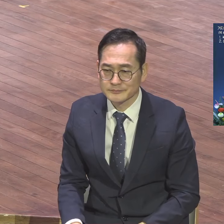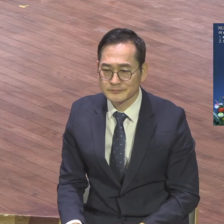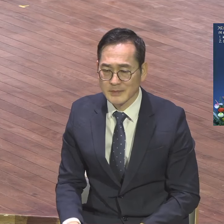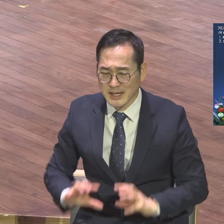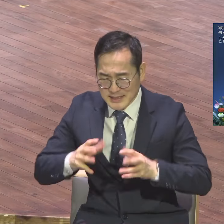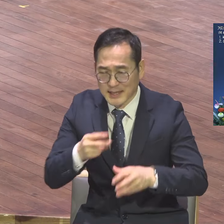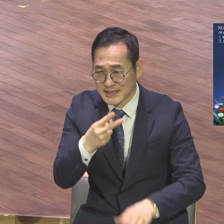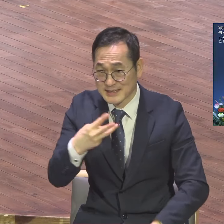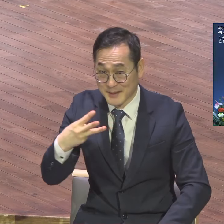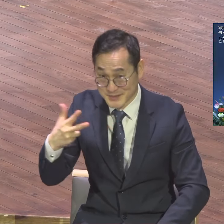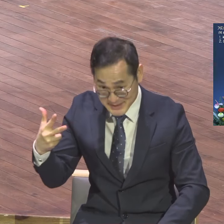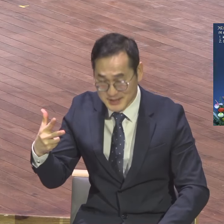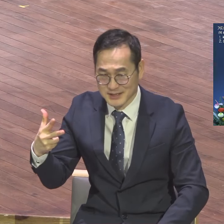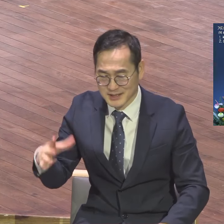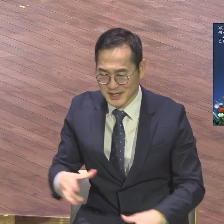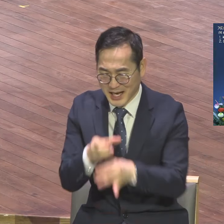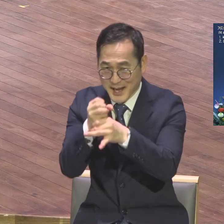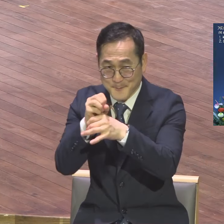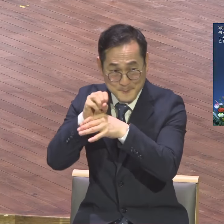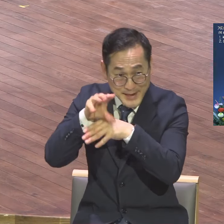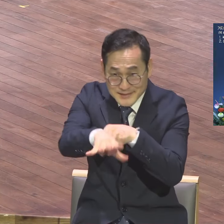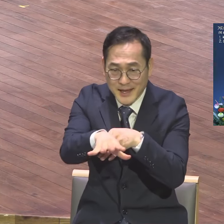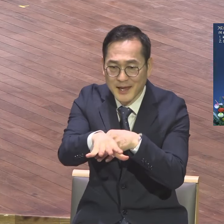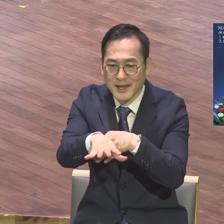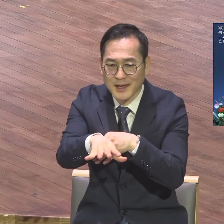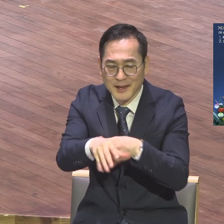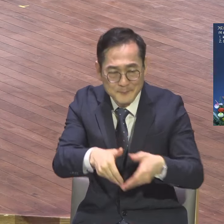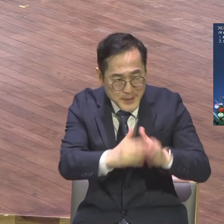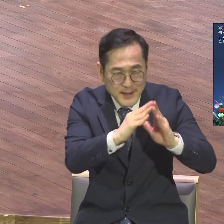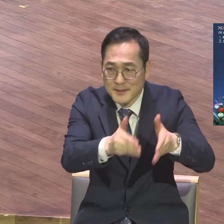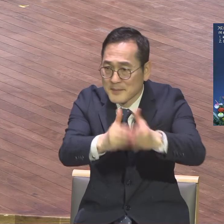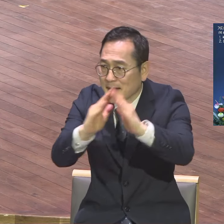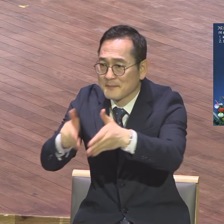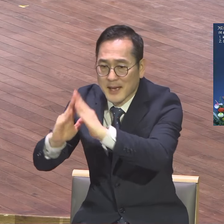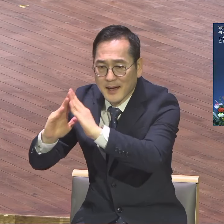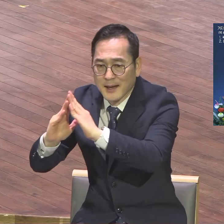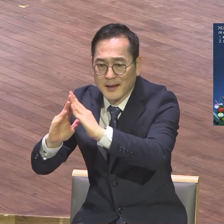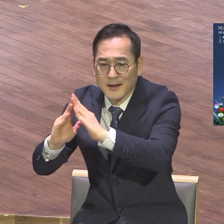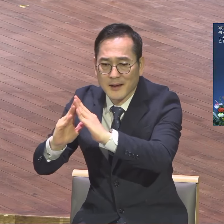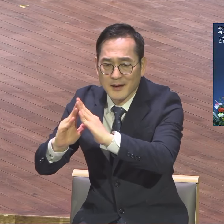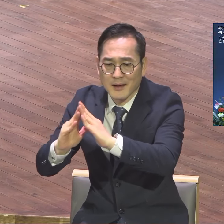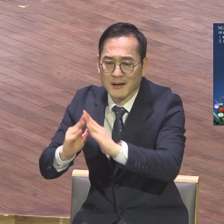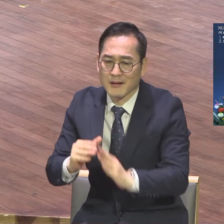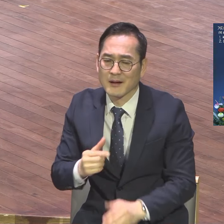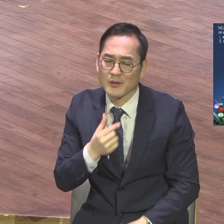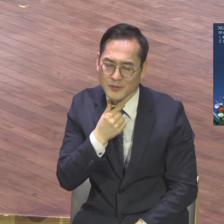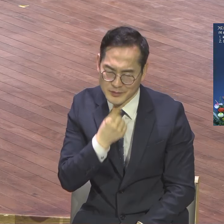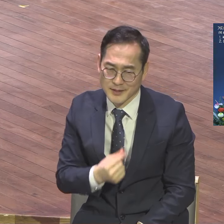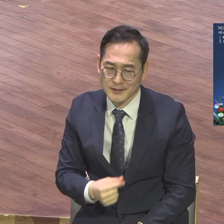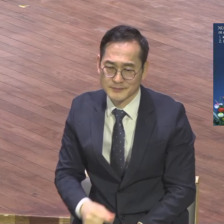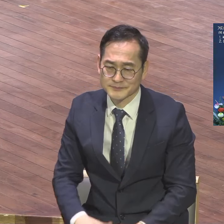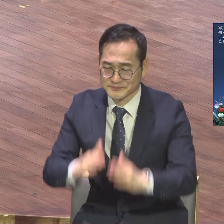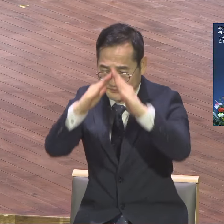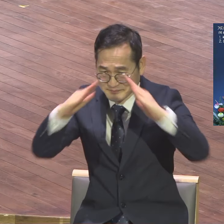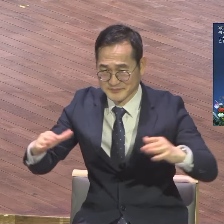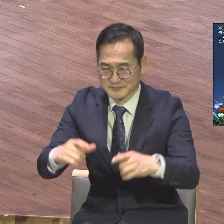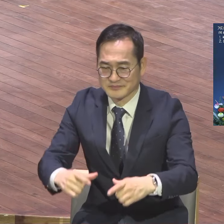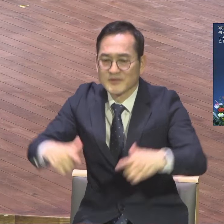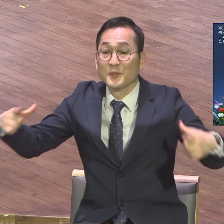세워 가는 증거가 있어야 되잖아요 장막도 넓히라 넓히라 그렇지만 넓히면 믿고 나가면 그냥